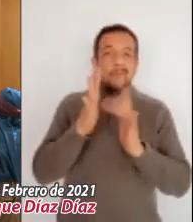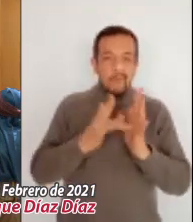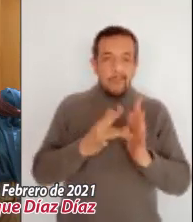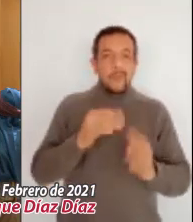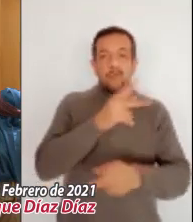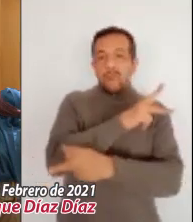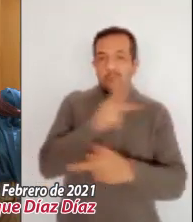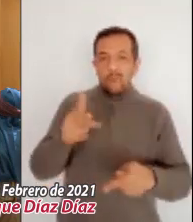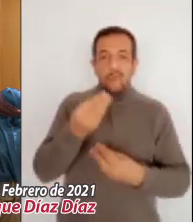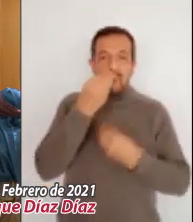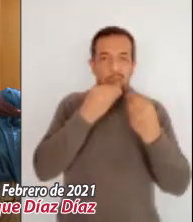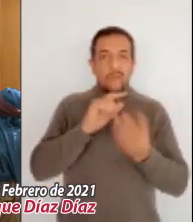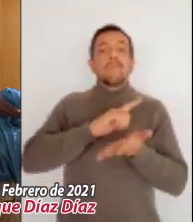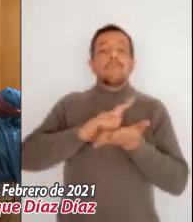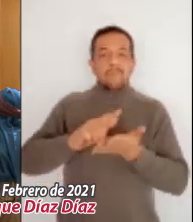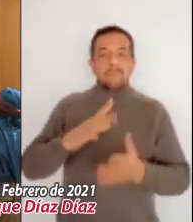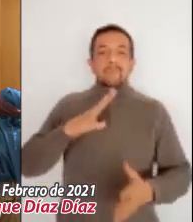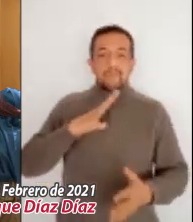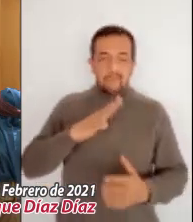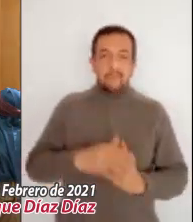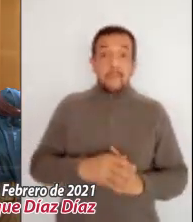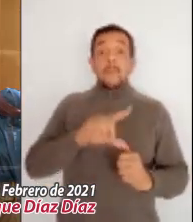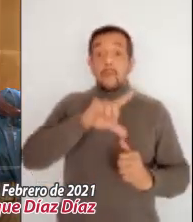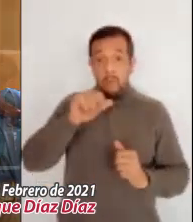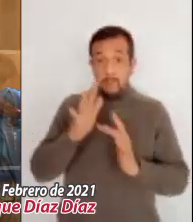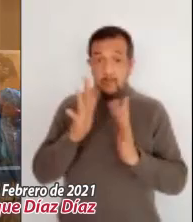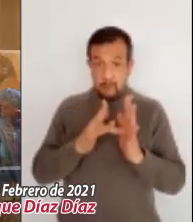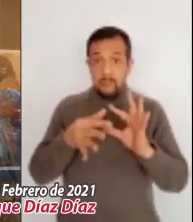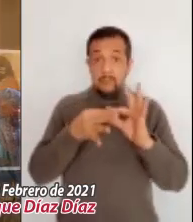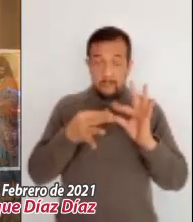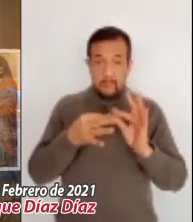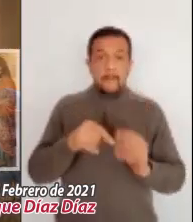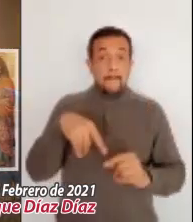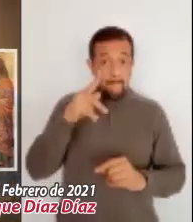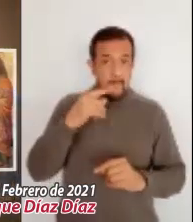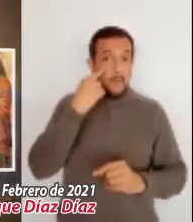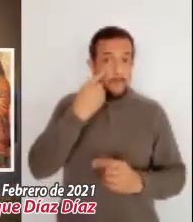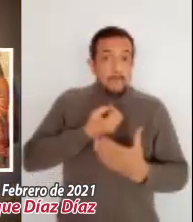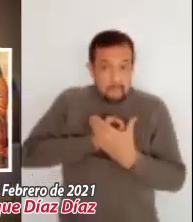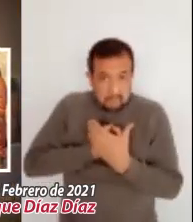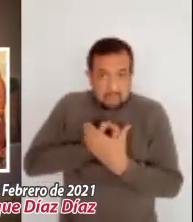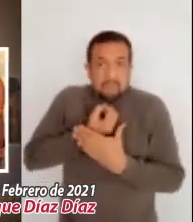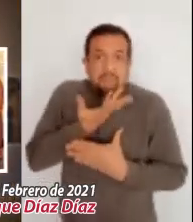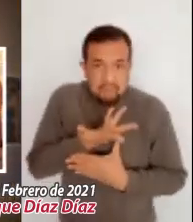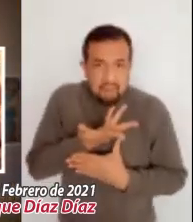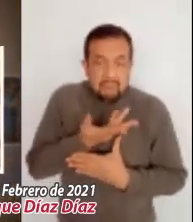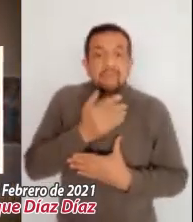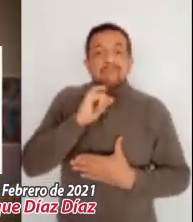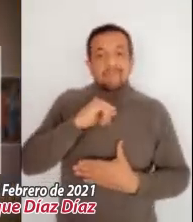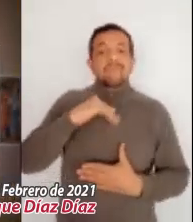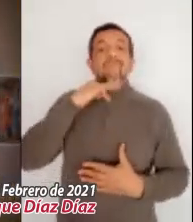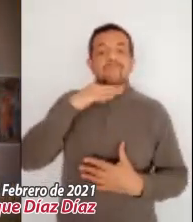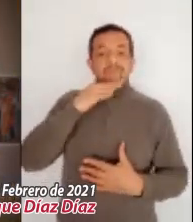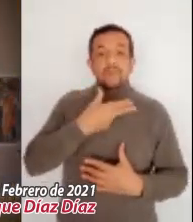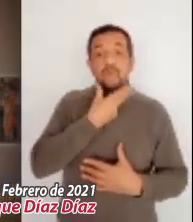declaraba limpios todos los alimentos. Luego agregó, lo que sí mancha al hombre es lo que sale de